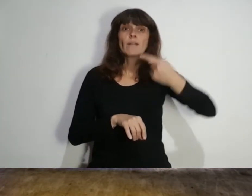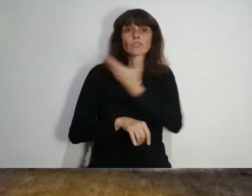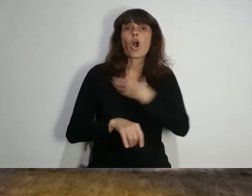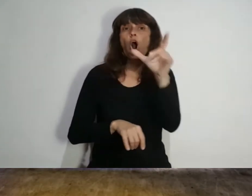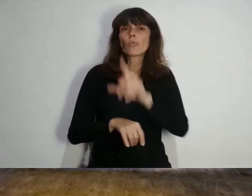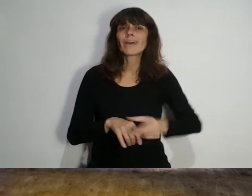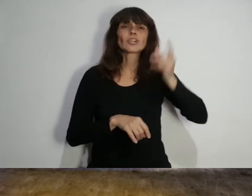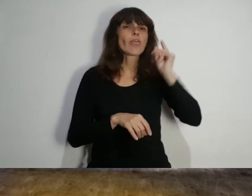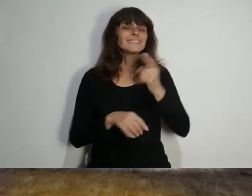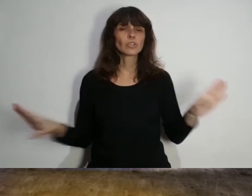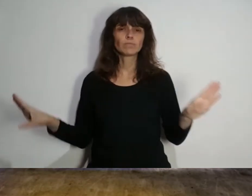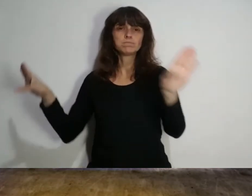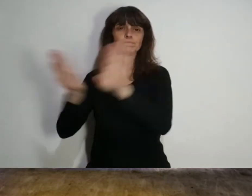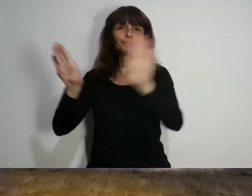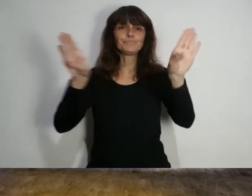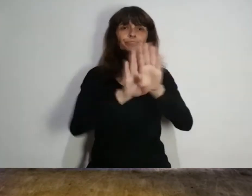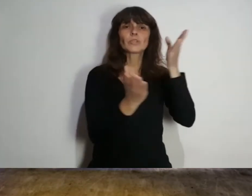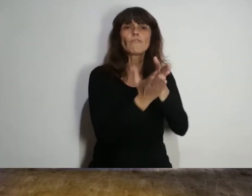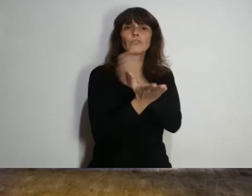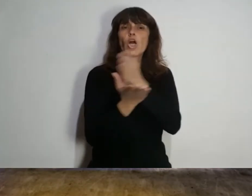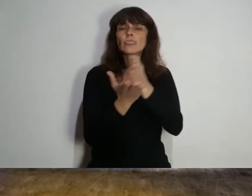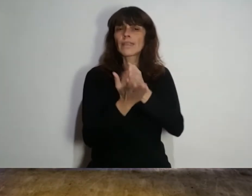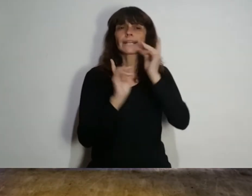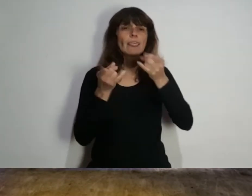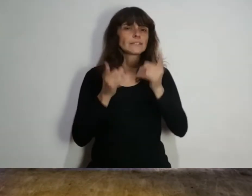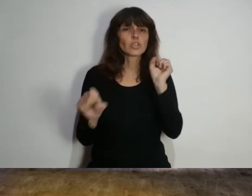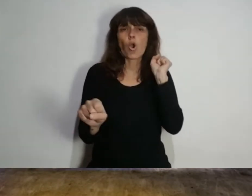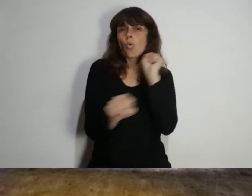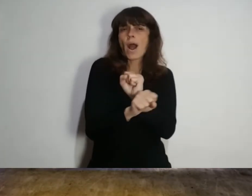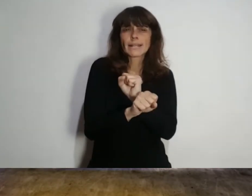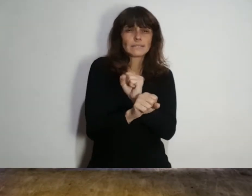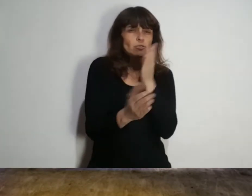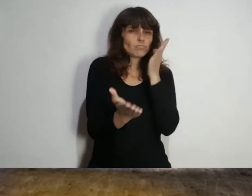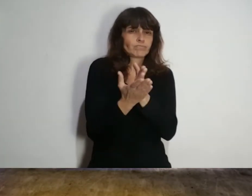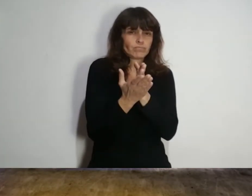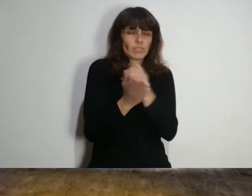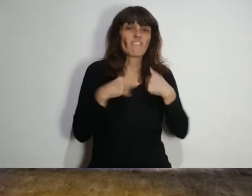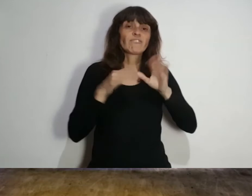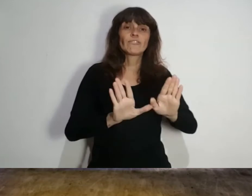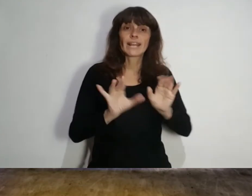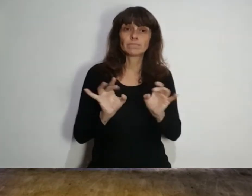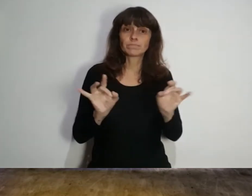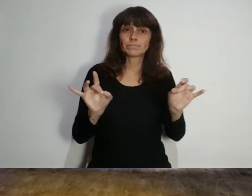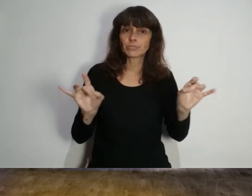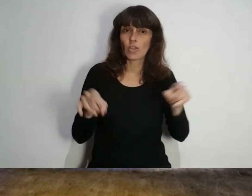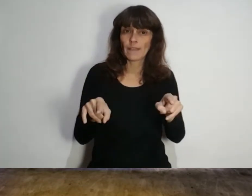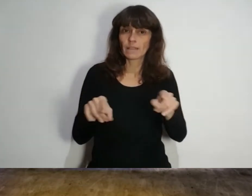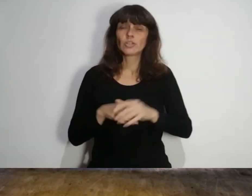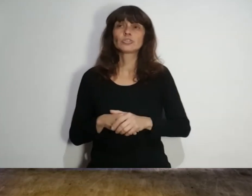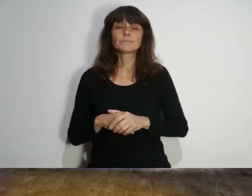fue cuando el gobierno decidió cerrar las fronteras y decretar la cuarentena estricta para frenar la proliferación de los